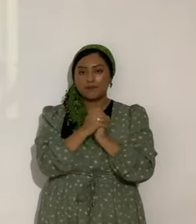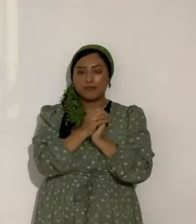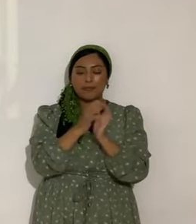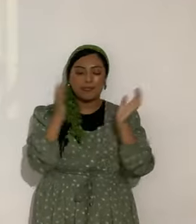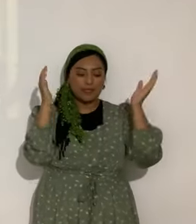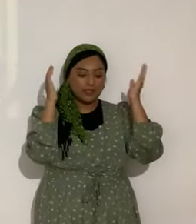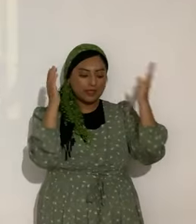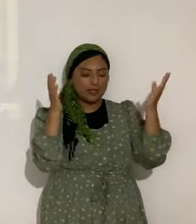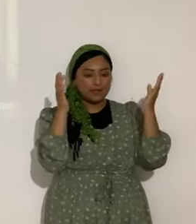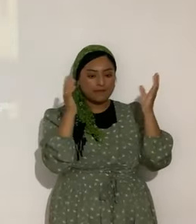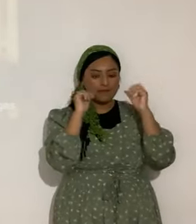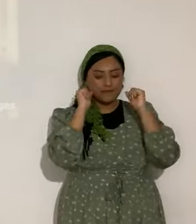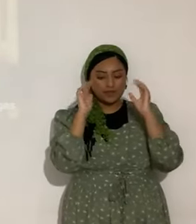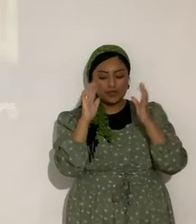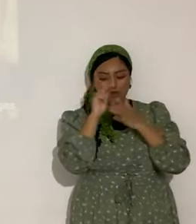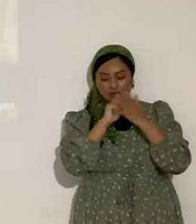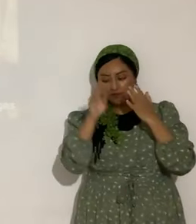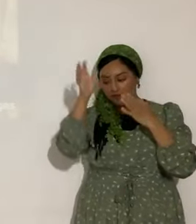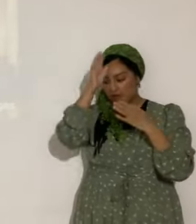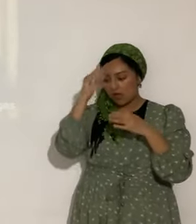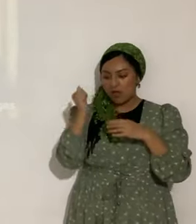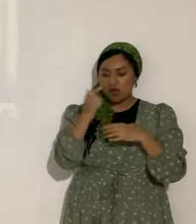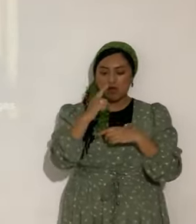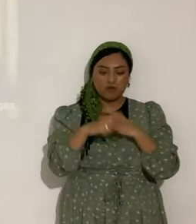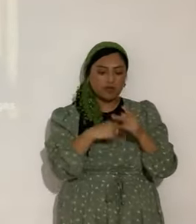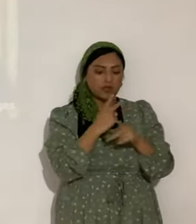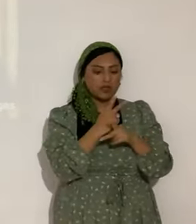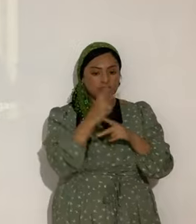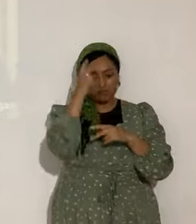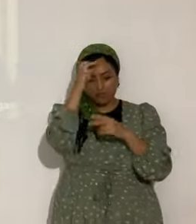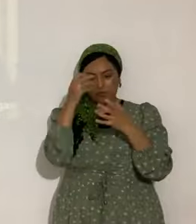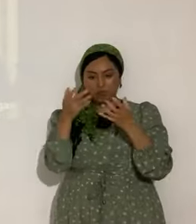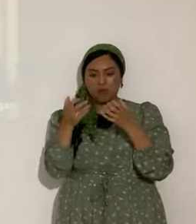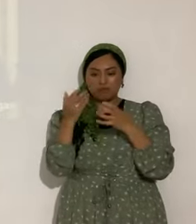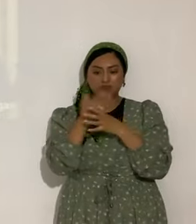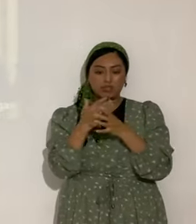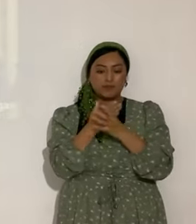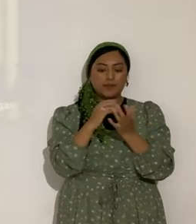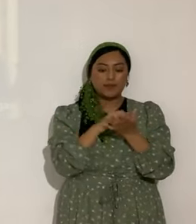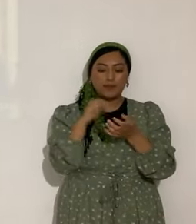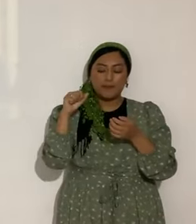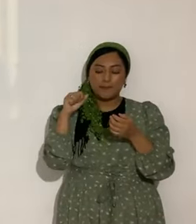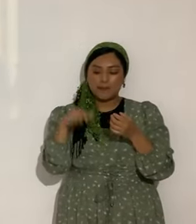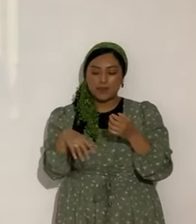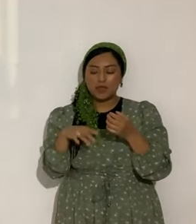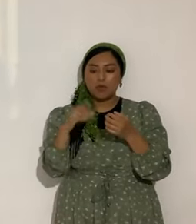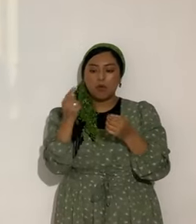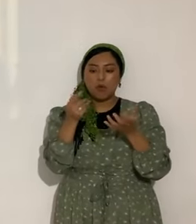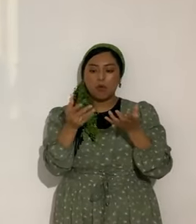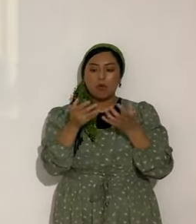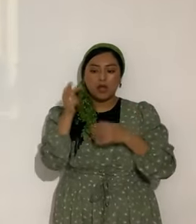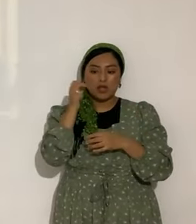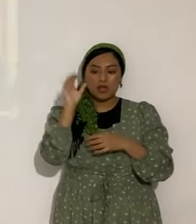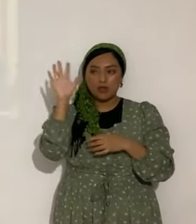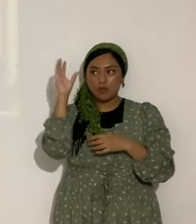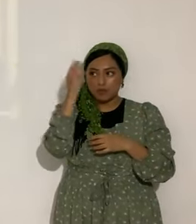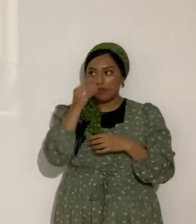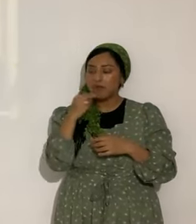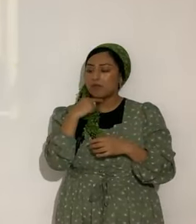Padre Eterno Yahweh, mudece cualquier espíritu que no glorifique tu nombre, queremos hoy solamente tu preciosa voz, bendito Yahshua Mashiach, omen